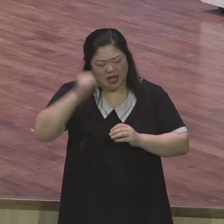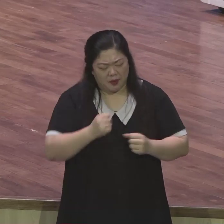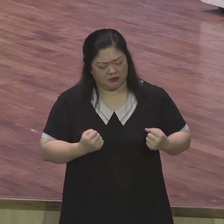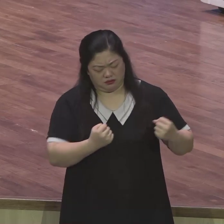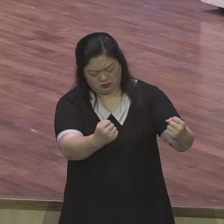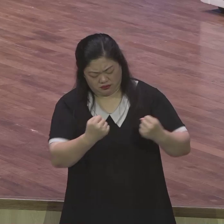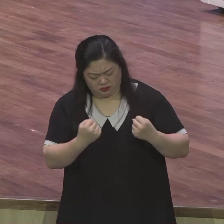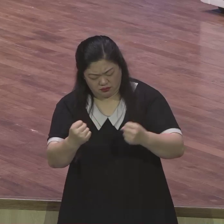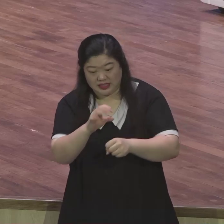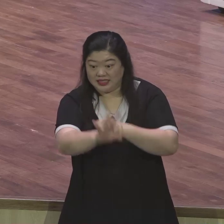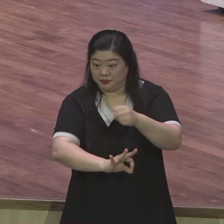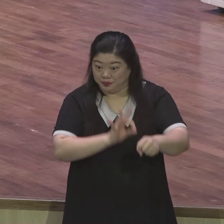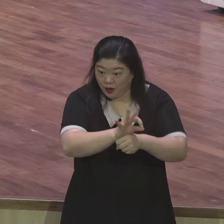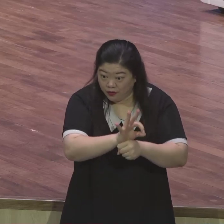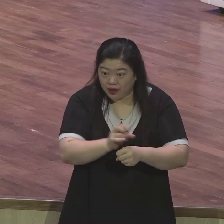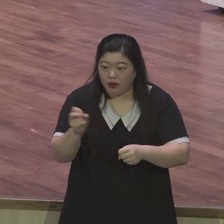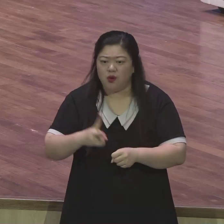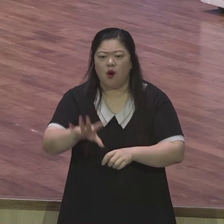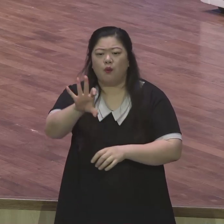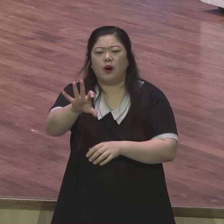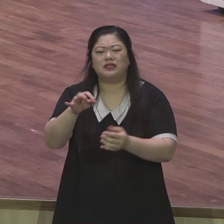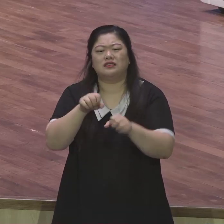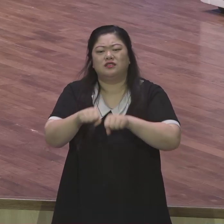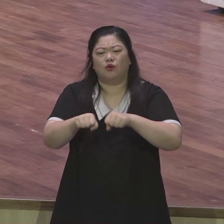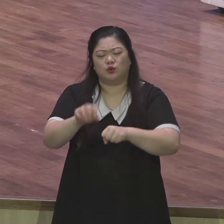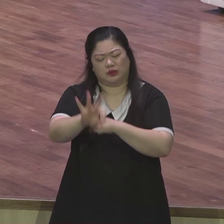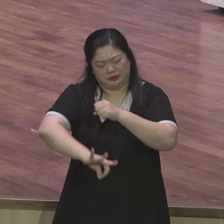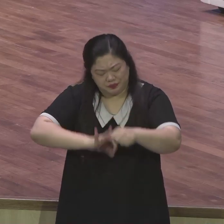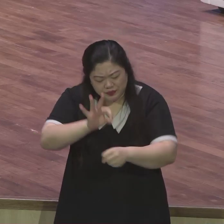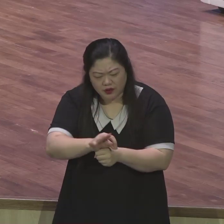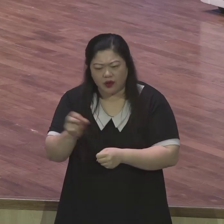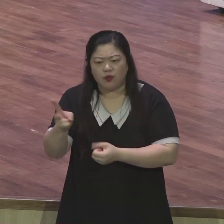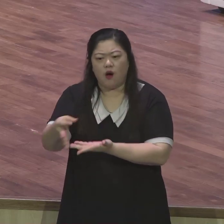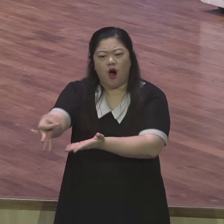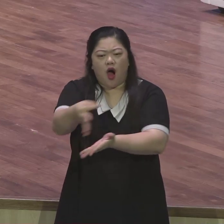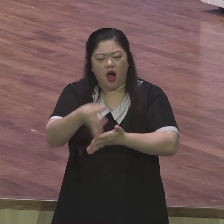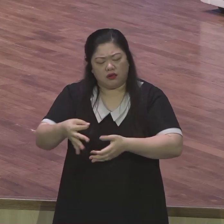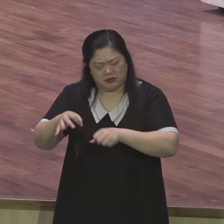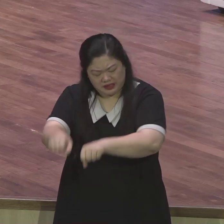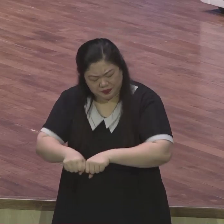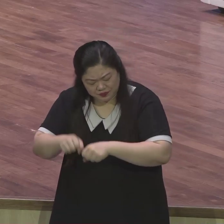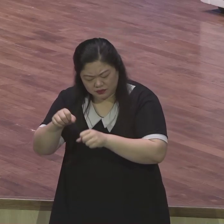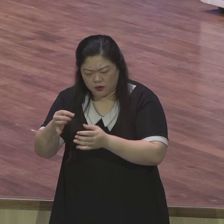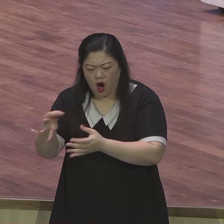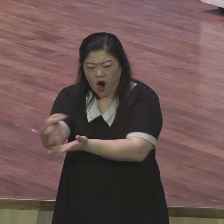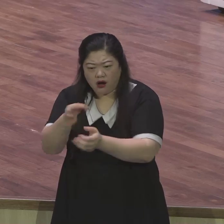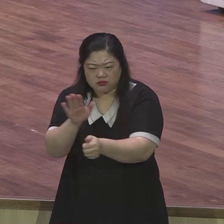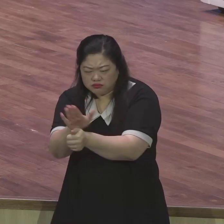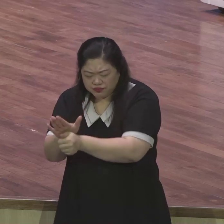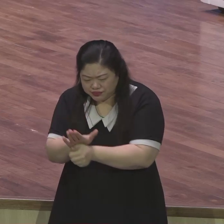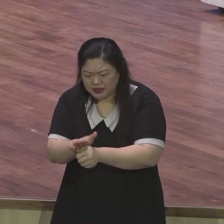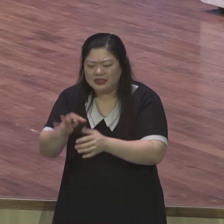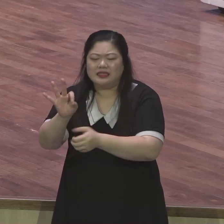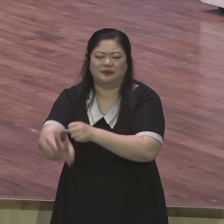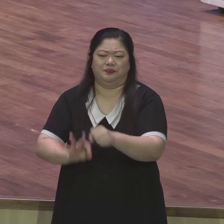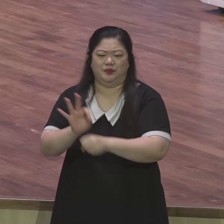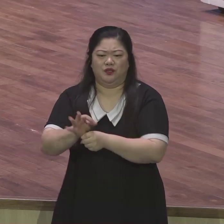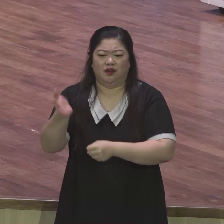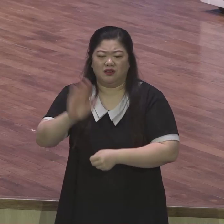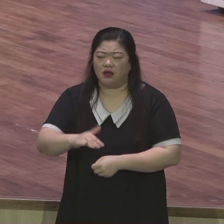10년 동안은 헌금위원하면서 휴가철도 안 빠지고 이랬는데 교회에서 아무것도 달라지는 것이 없고 목사님 믿음 없다고 뭐라고 하고 그래서